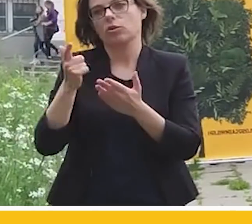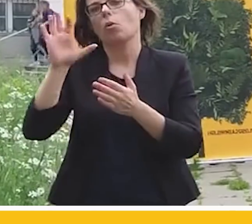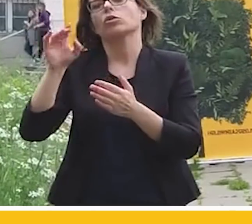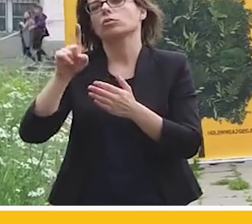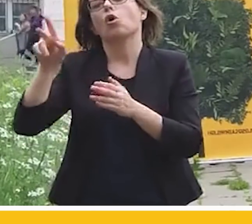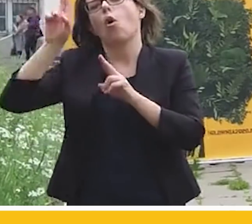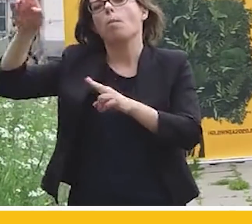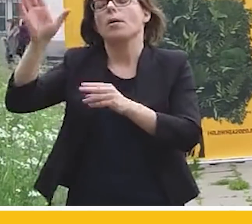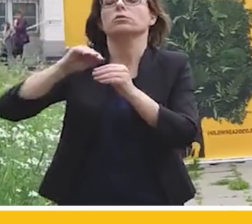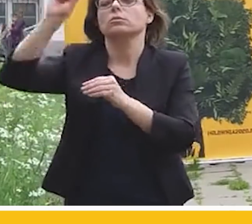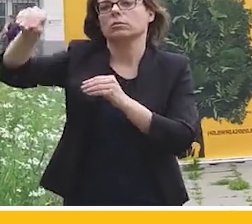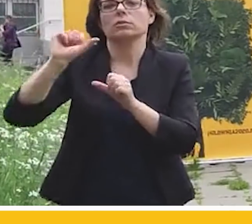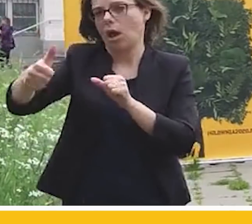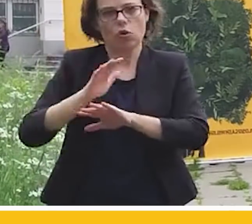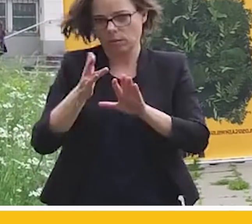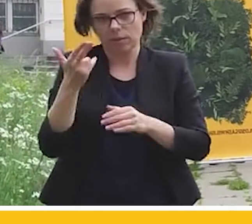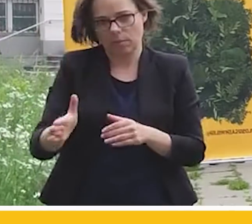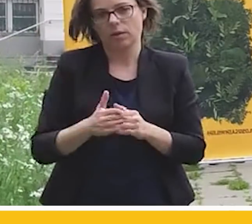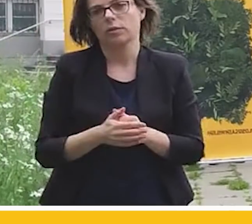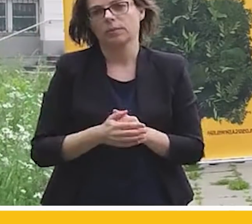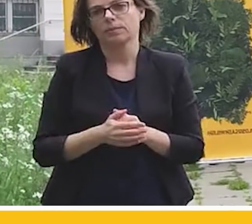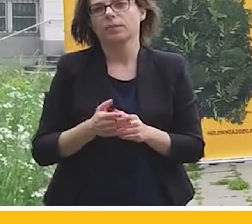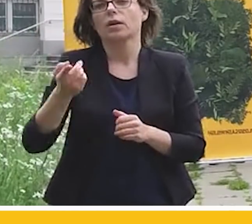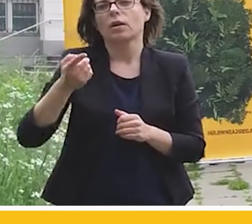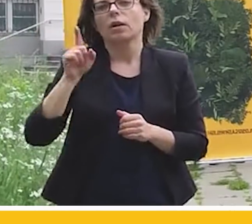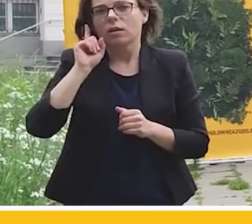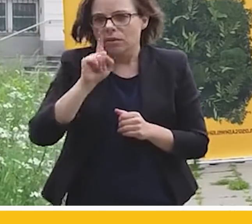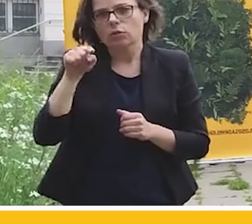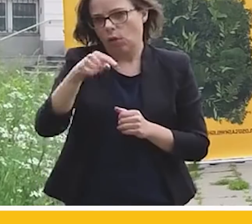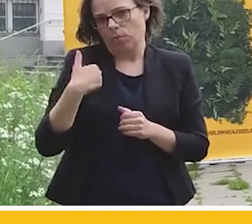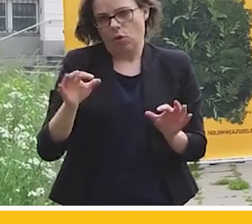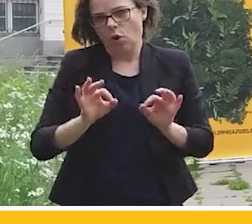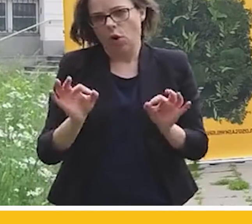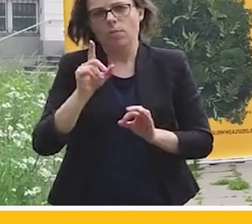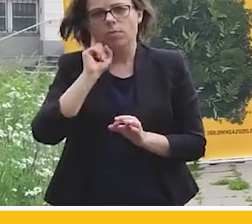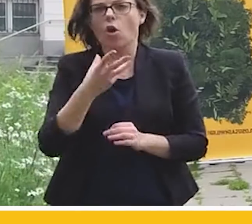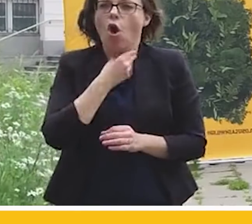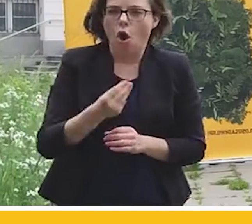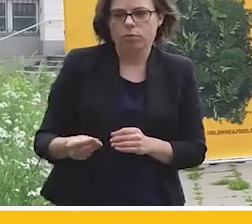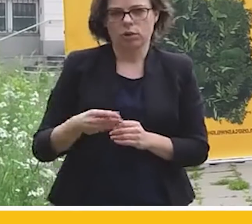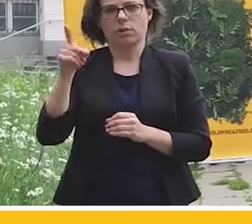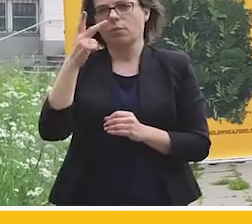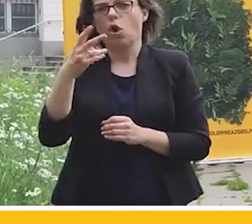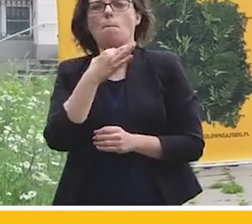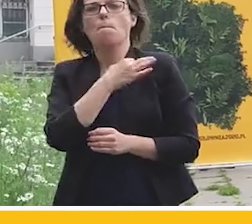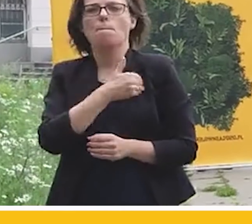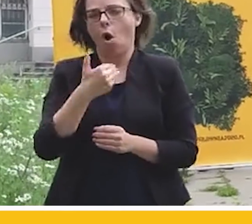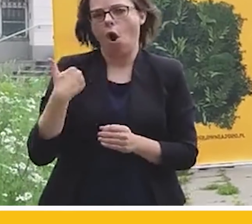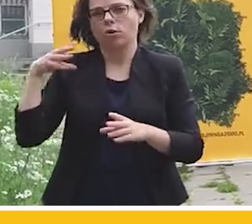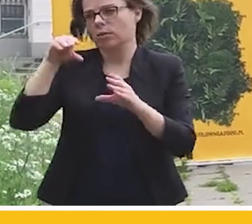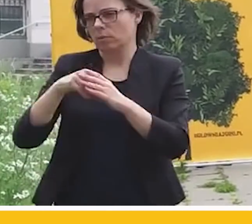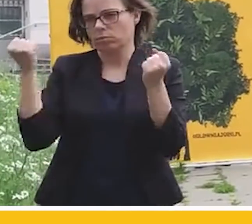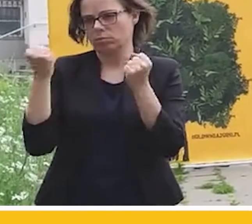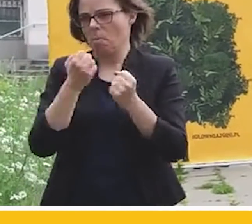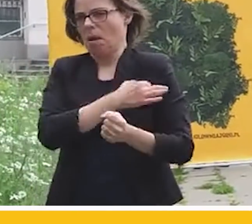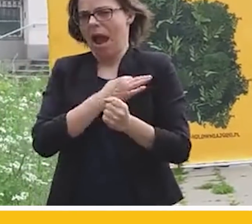zatroszczyć o tych ludzi, bo za to dostajemy pieniądze. To był po prostu żenujący spektakl. Obrzydliwy spektakl z partyjnionej Polski. Nie chce czegoś takiego